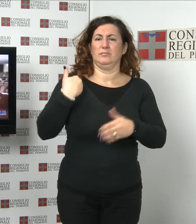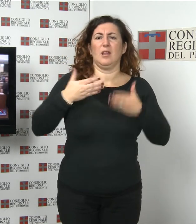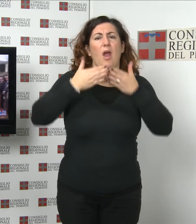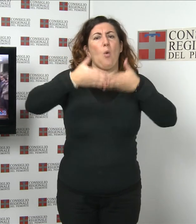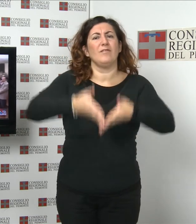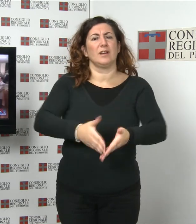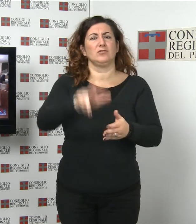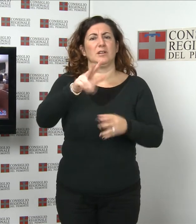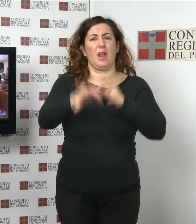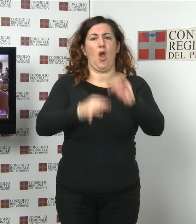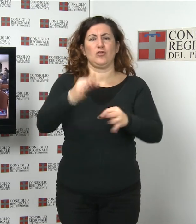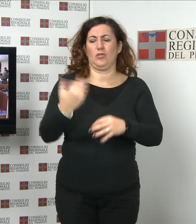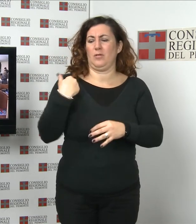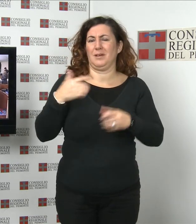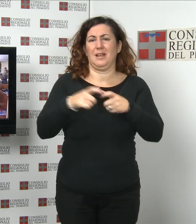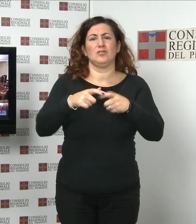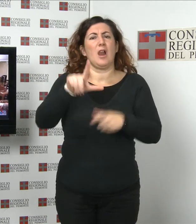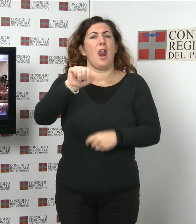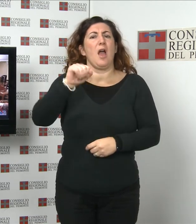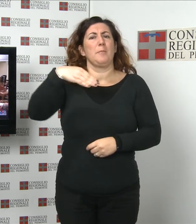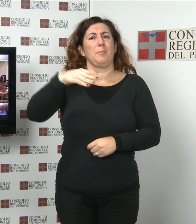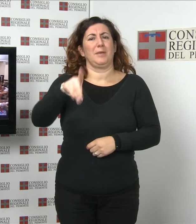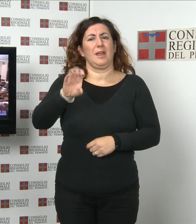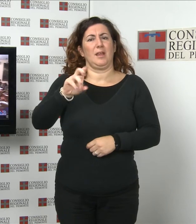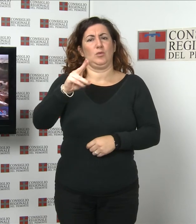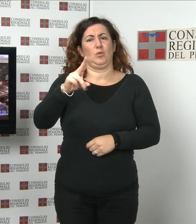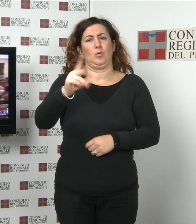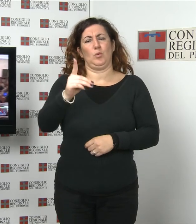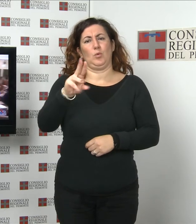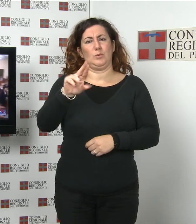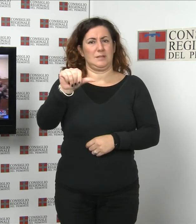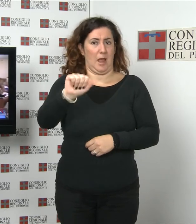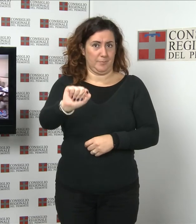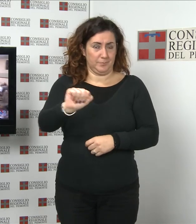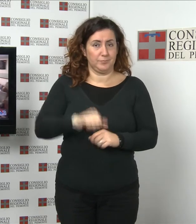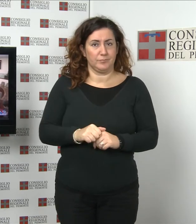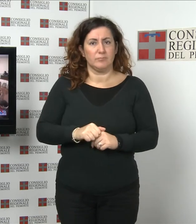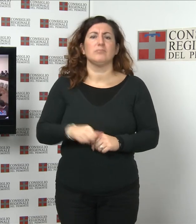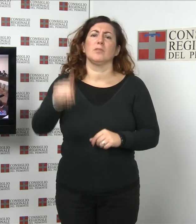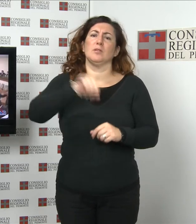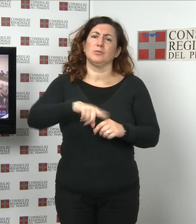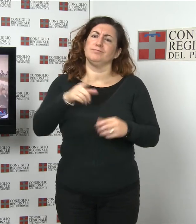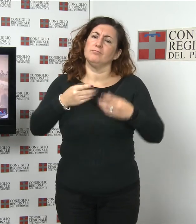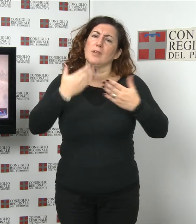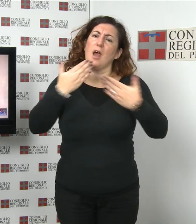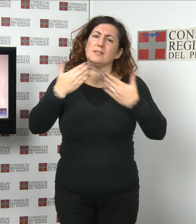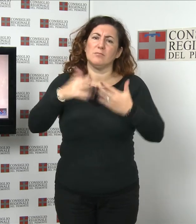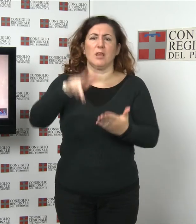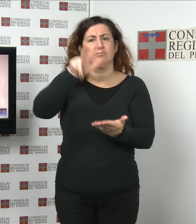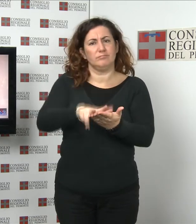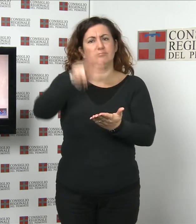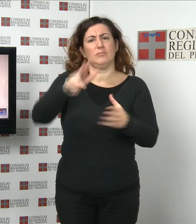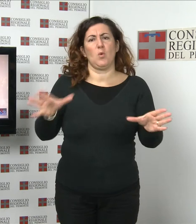mezzo miglio a largo dell'isola di Lampedusa. L'Assemblea ha poi approvato all'unanimità un documento sui malati di Alzheimer. La seduta